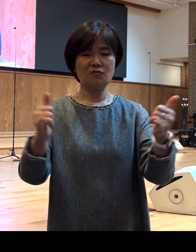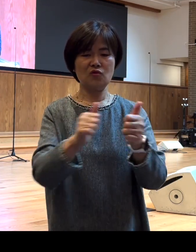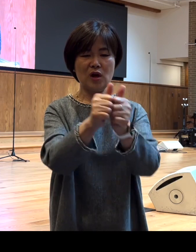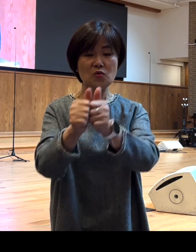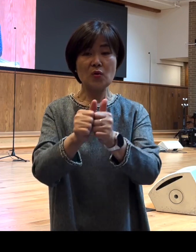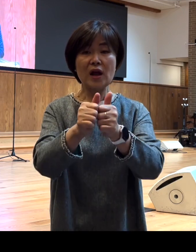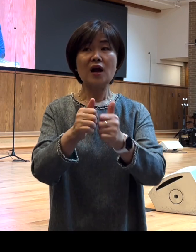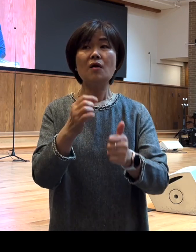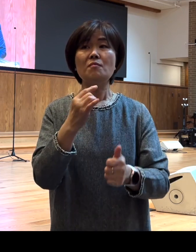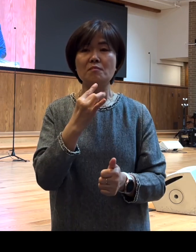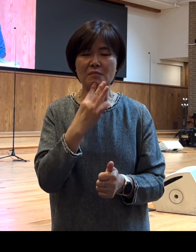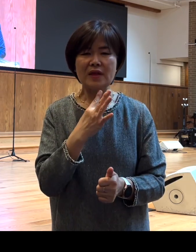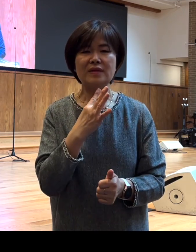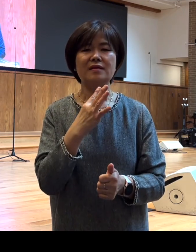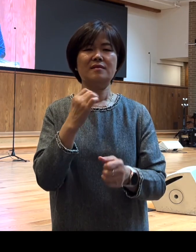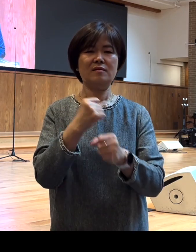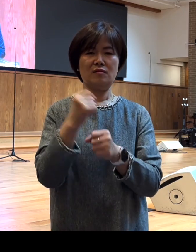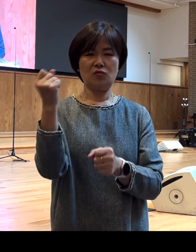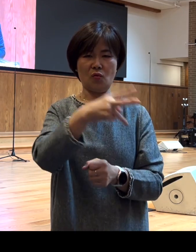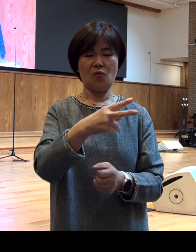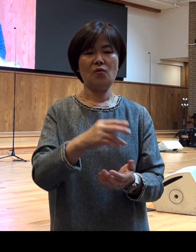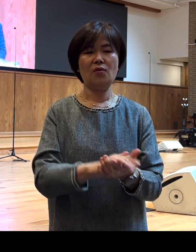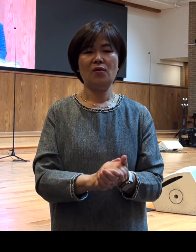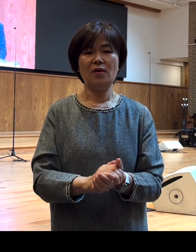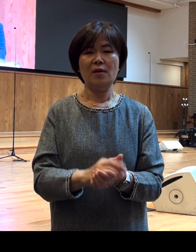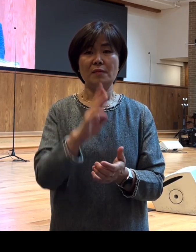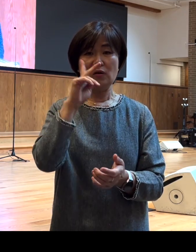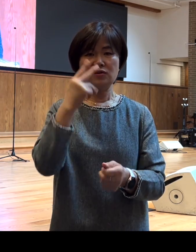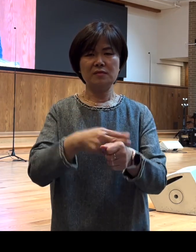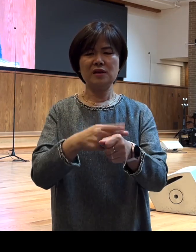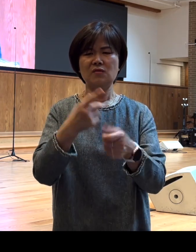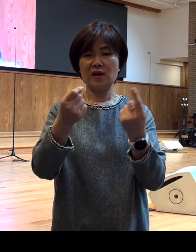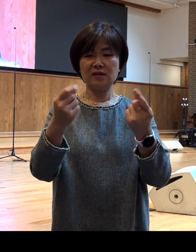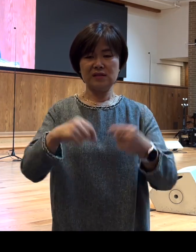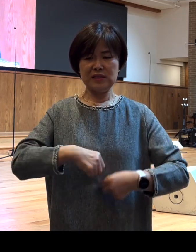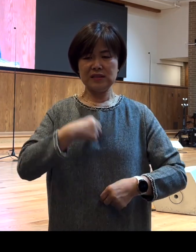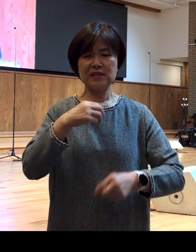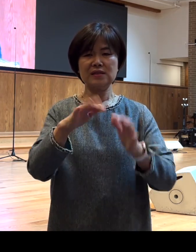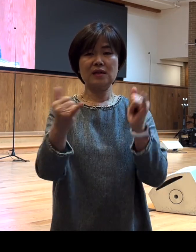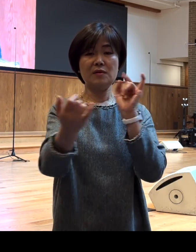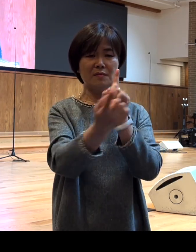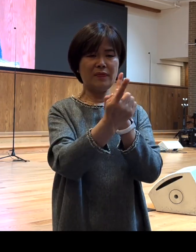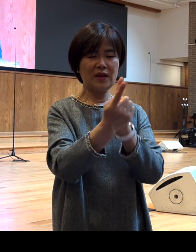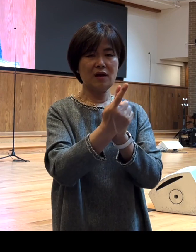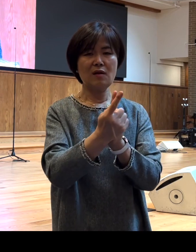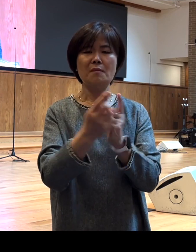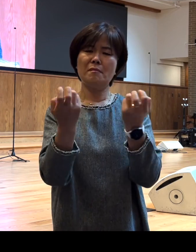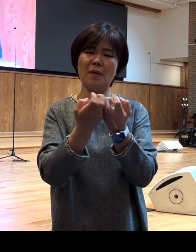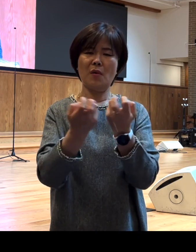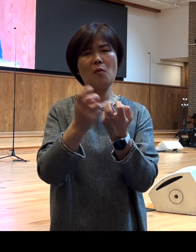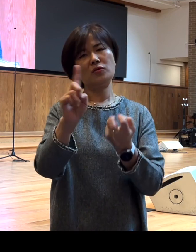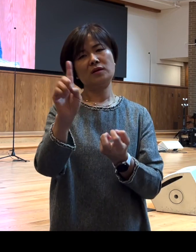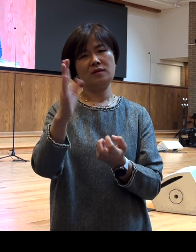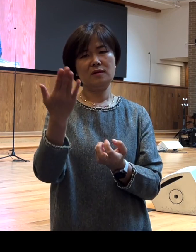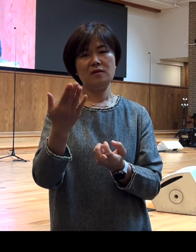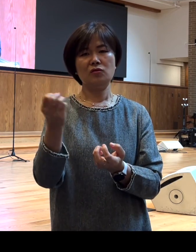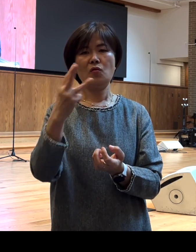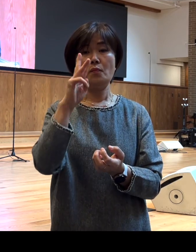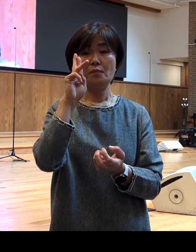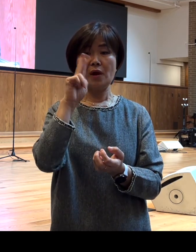것만을 말해주는 것이 아닙니다 그럼 바울이 어떻게 그런 신실한 사람들을 만날 수 있었습니까 그럼 바울이 가는 곳마다